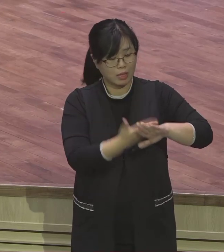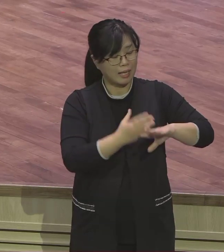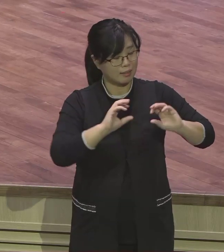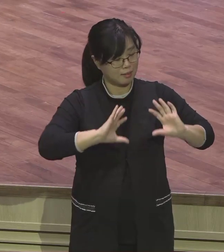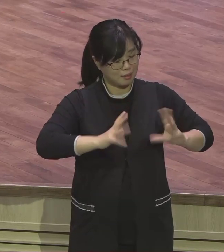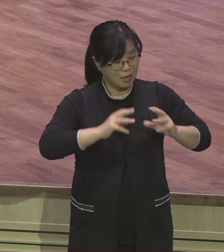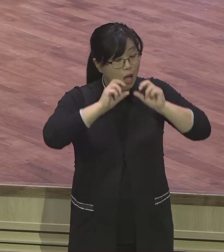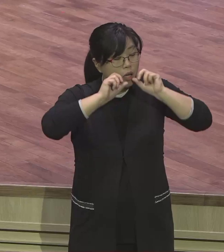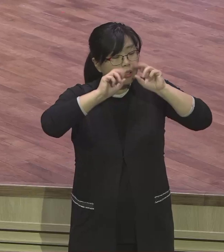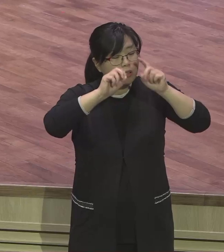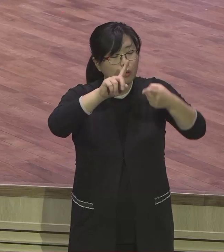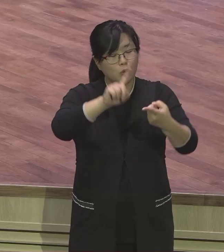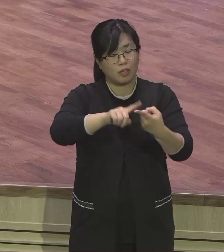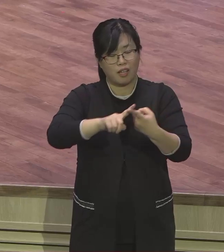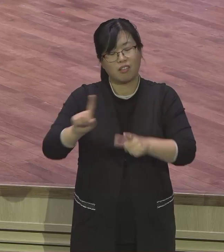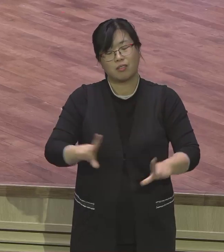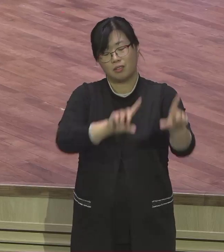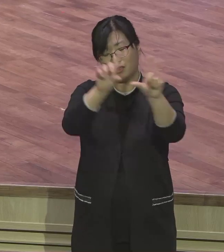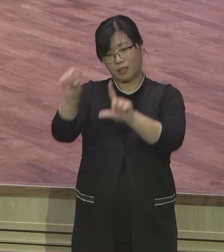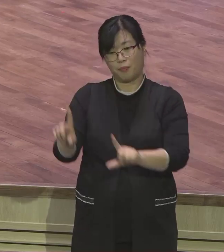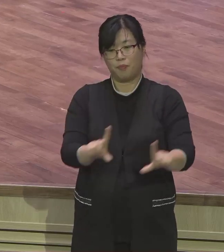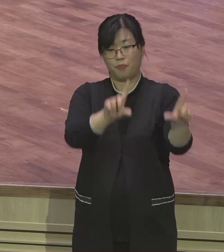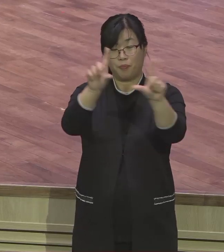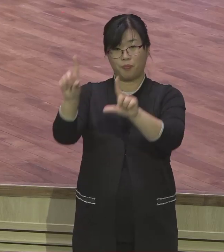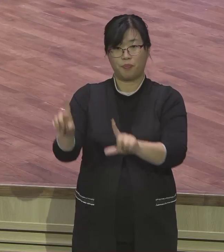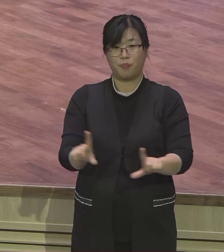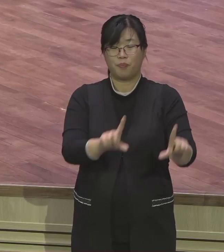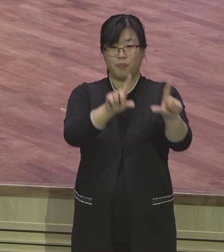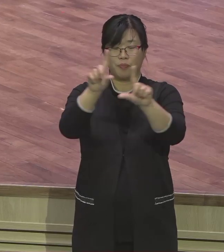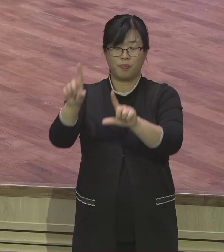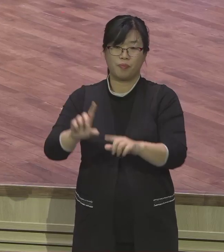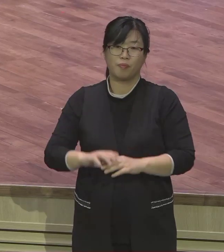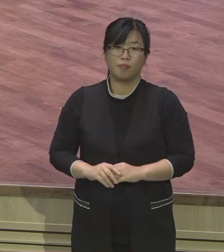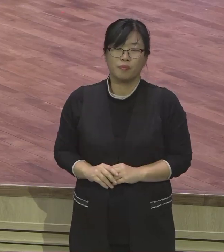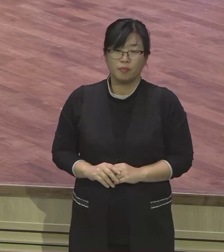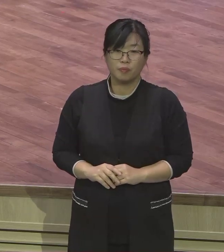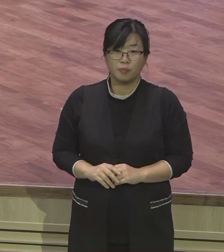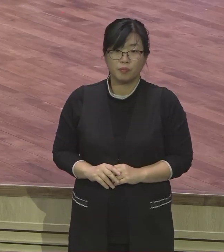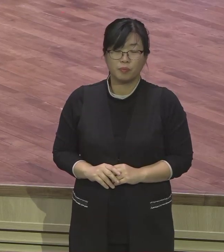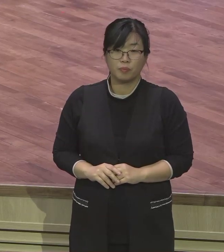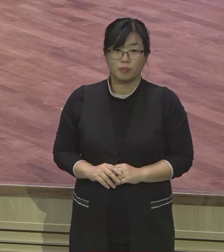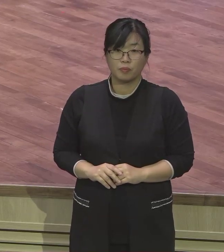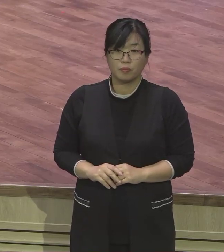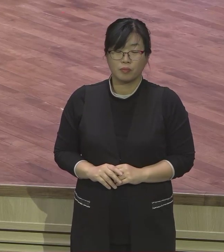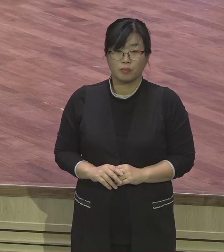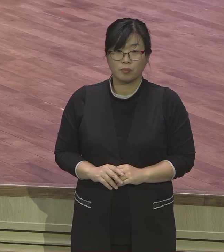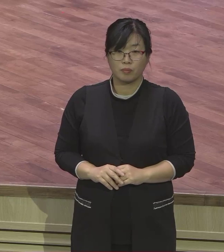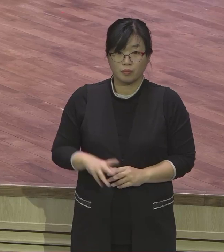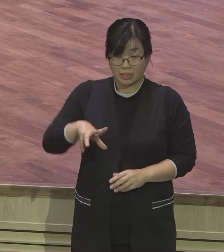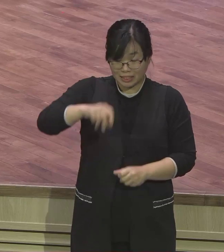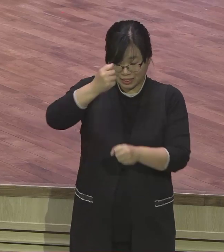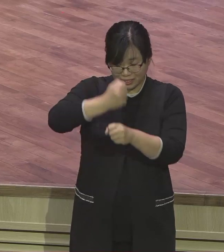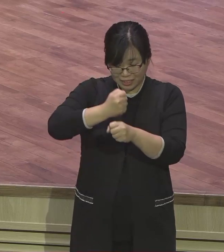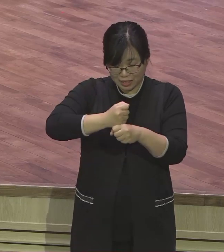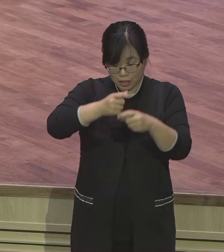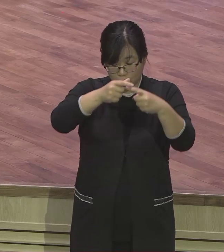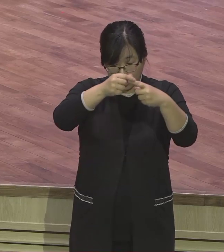신자예요. 성경 흐름이 그래요. 출국계의 말씀도 이런 영적 본질을 바탕으로